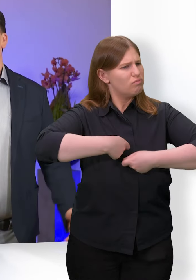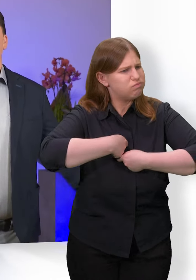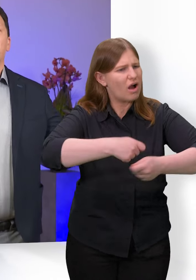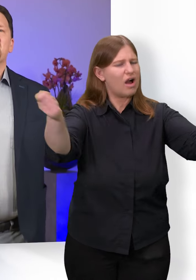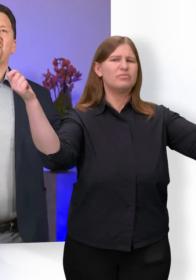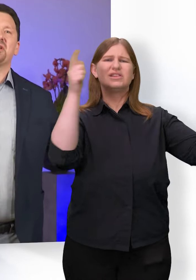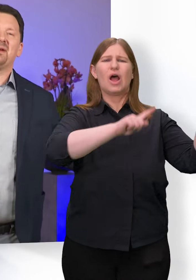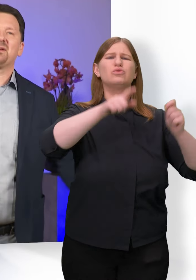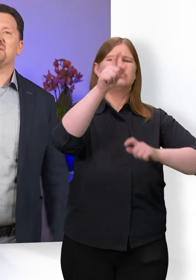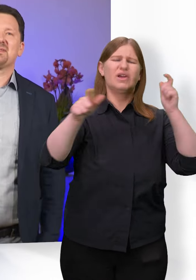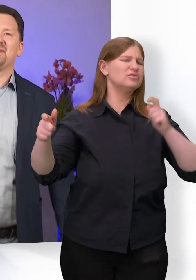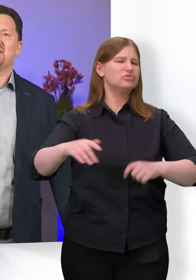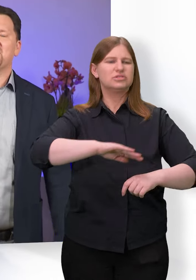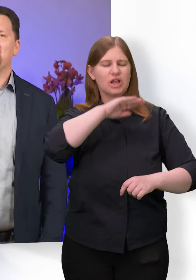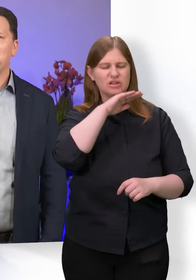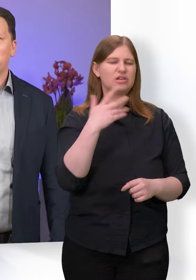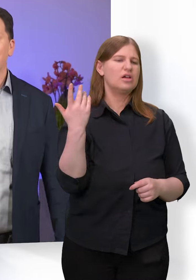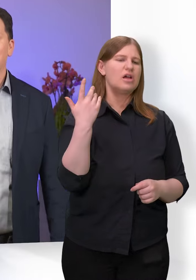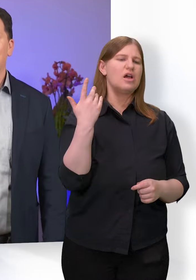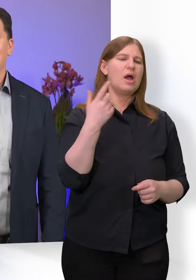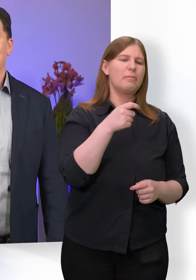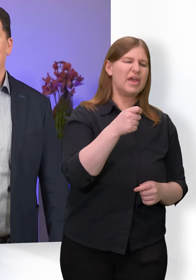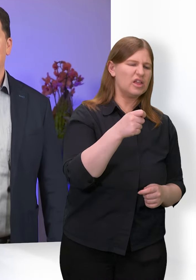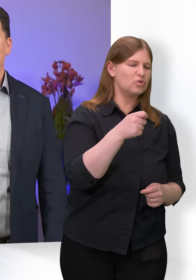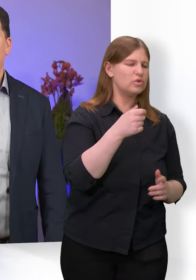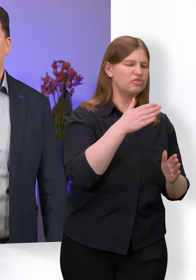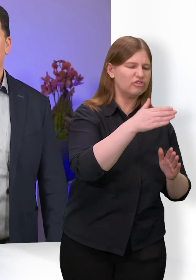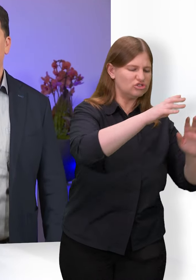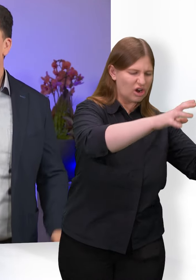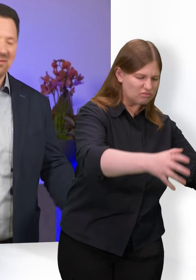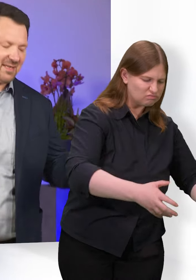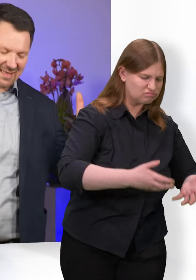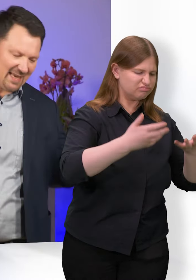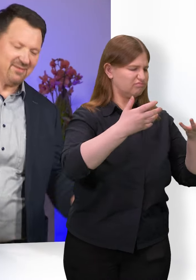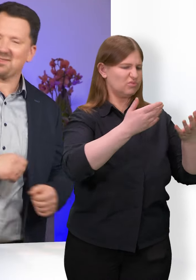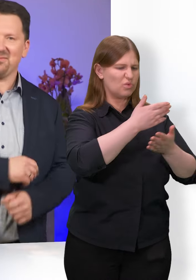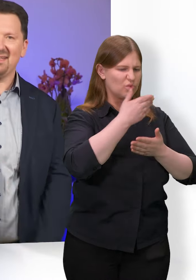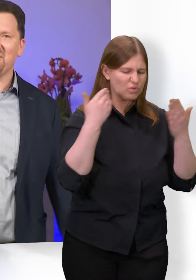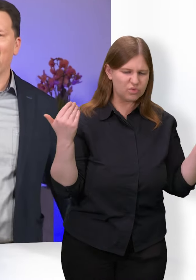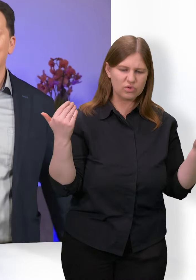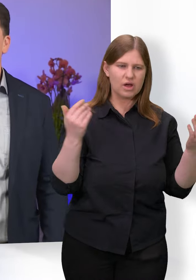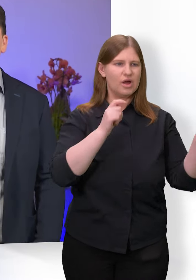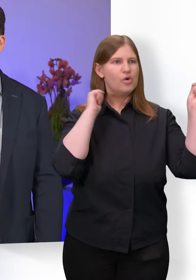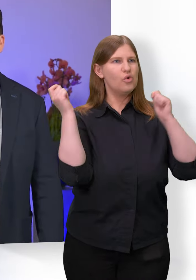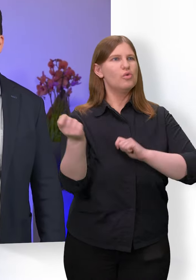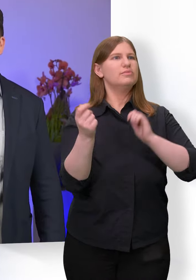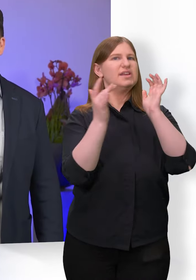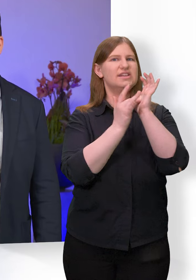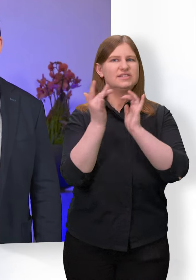erfolglose Fischer Petrus wird zum Mitbegründer der Christenheit. Und da können wir jetzt ewig so weitermachen. Es gibt unzählige solcher